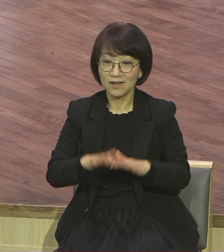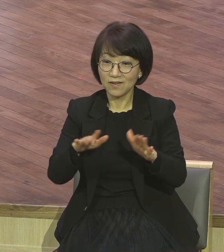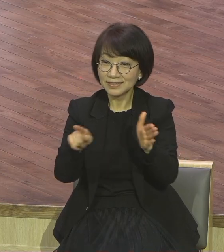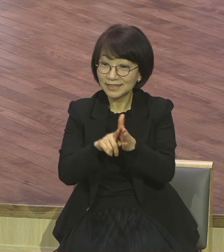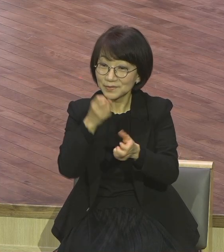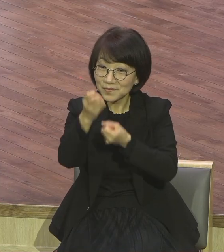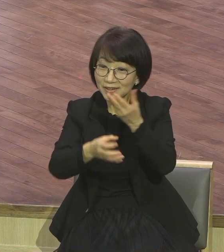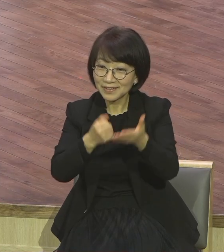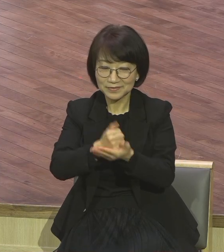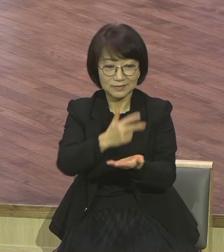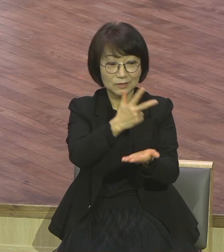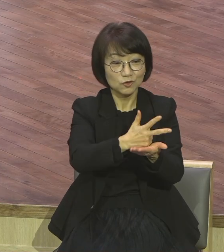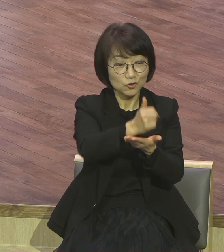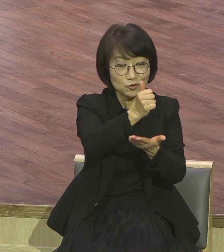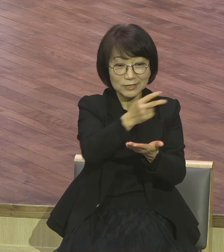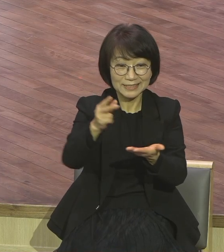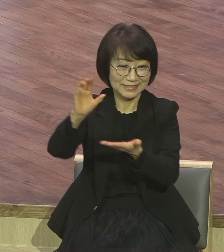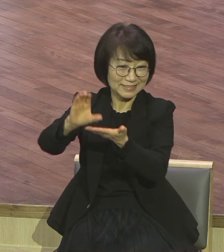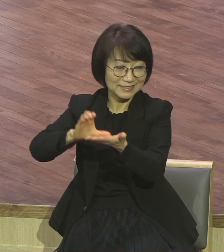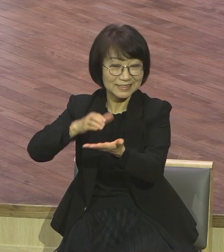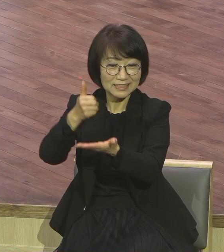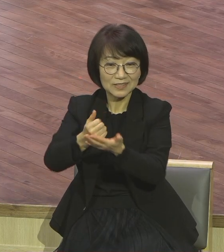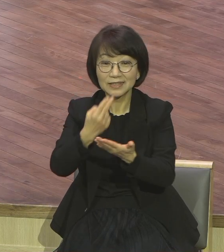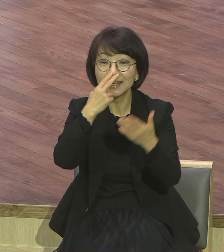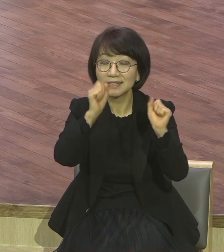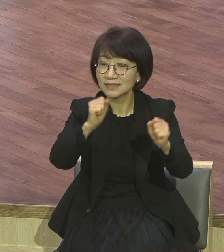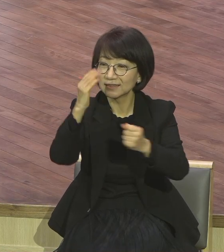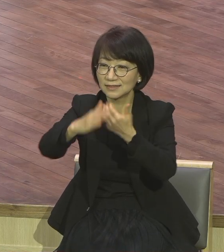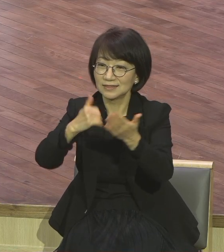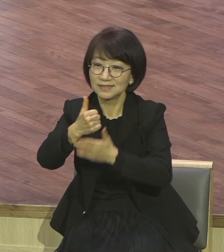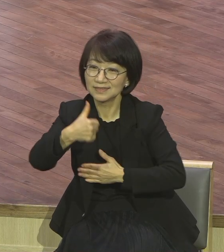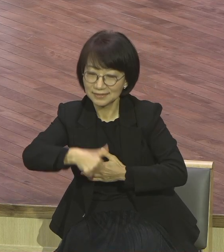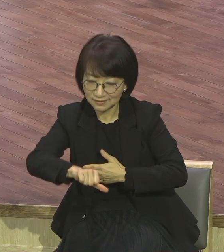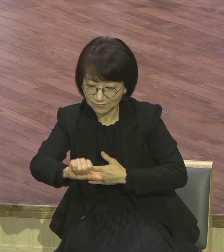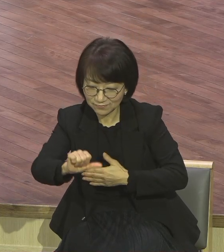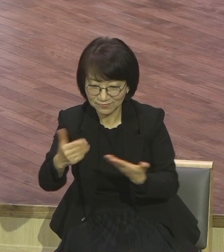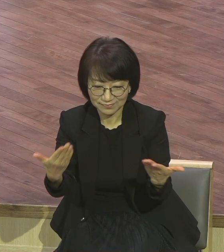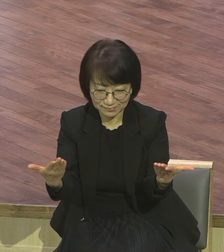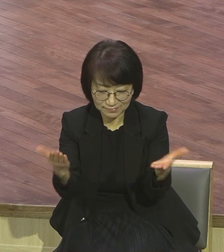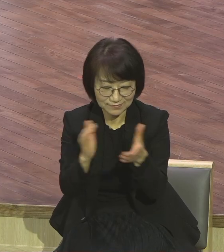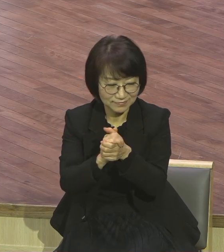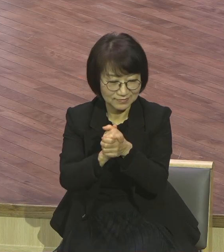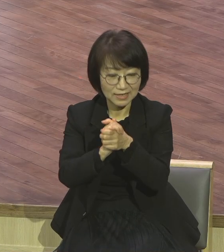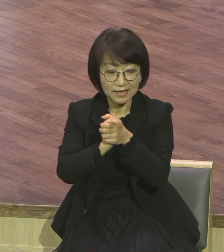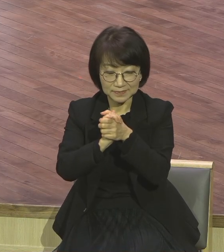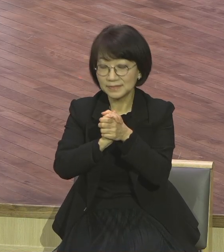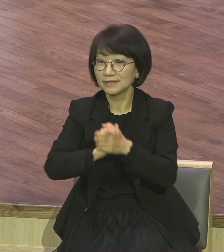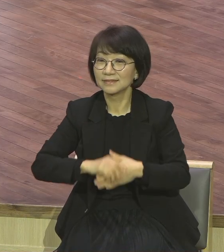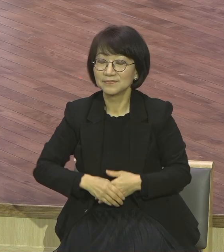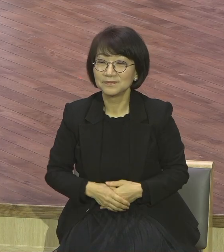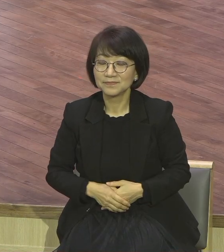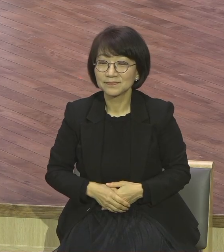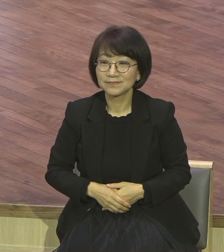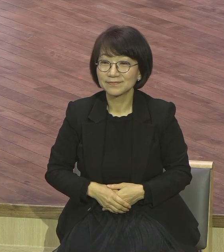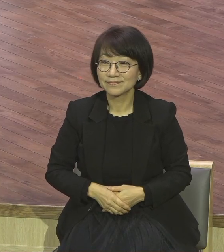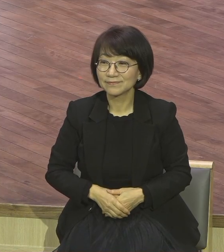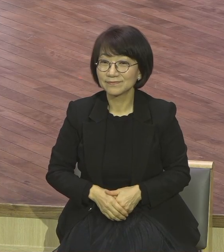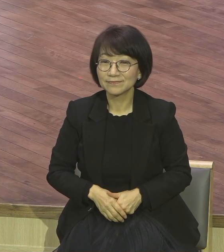주는 그리스도시오 살아계신 하나님의 아들이십니다. 아멘 온라인 예배드리는